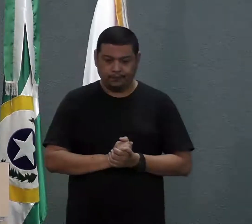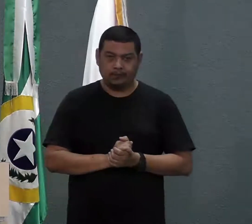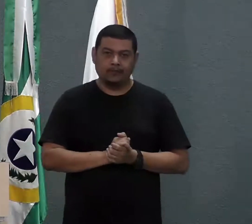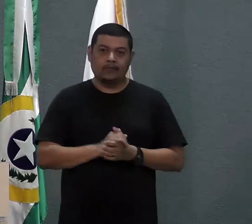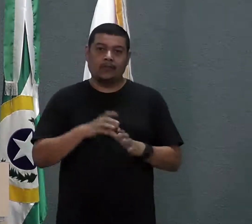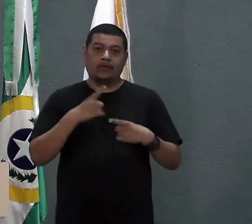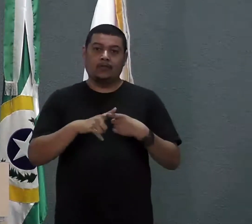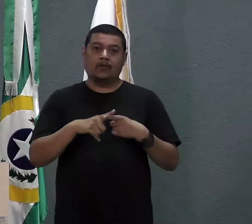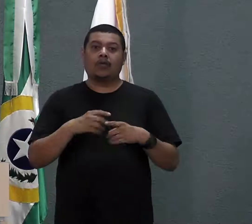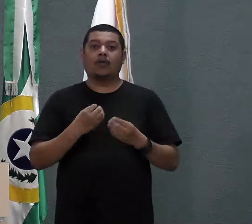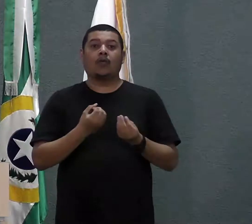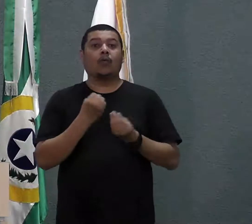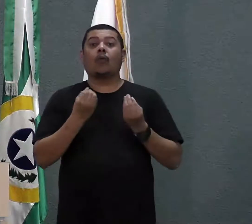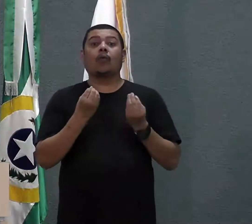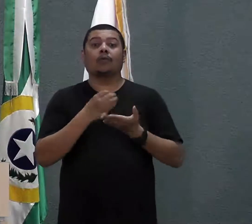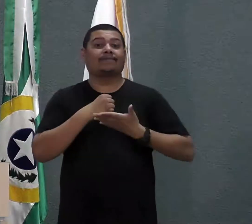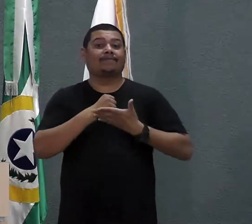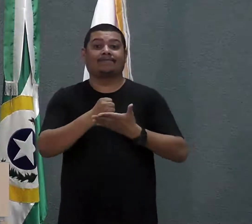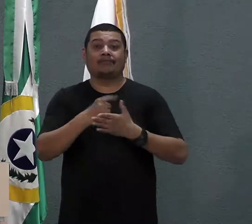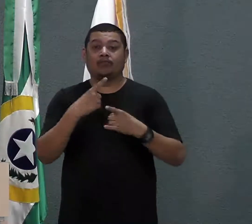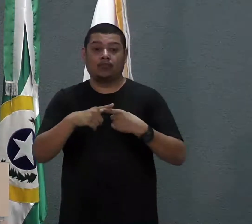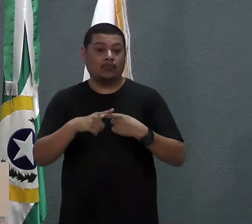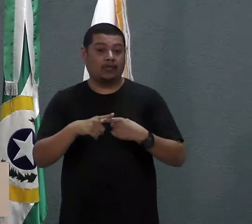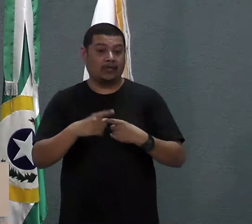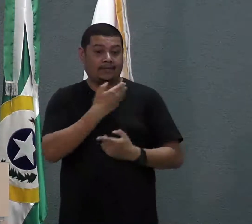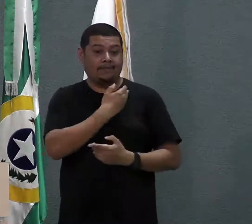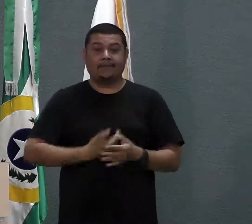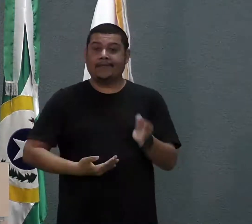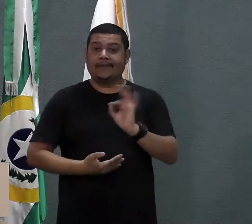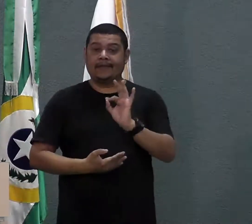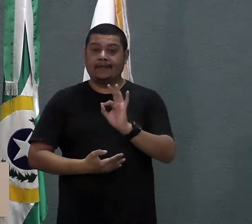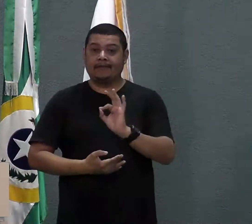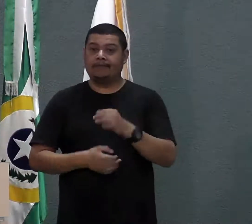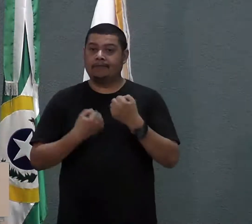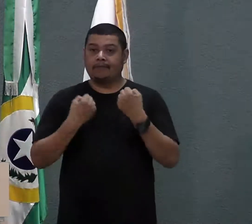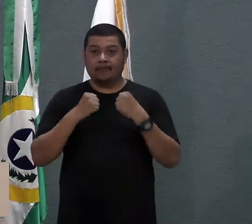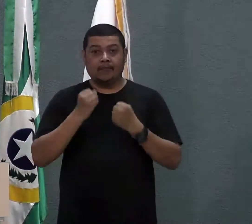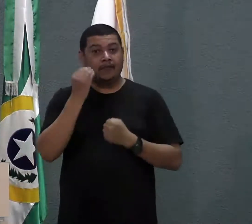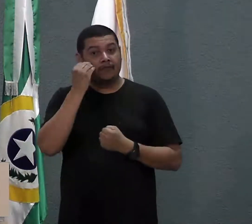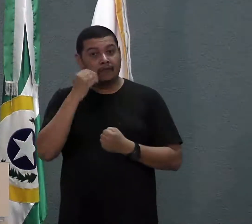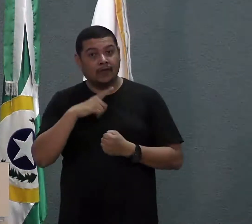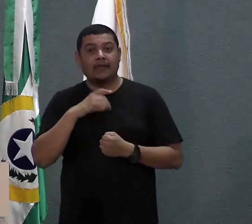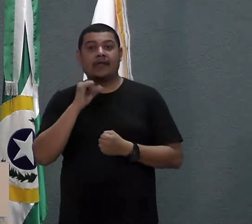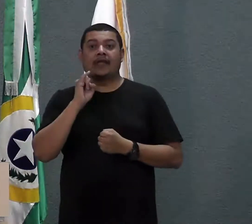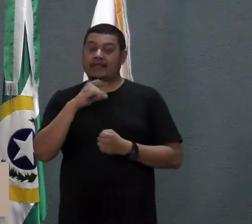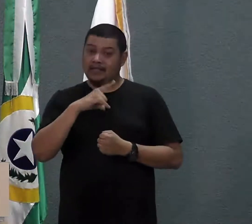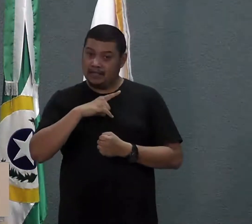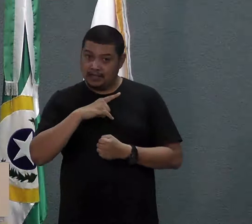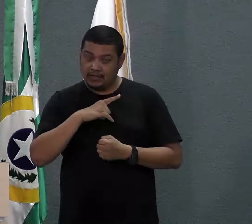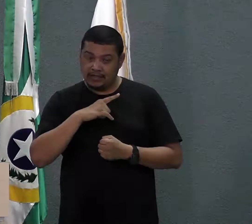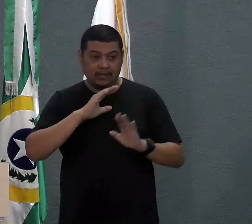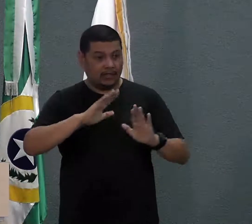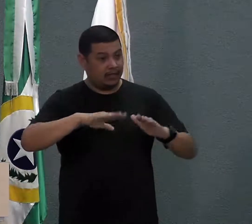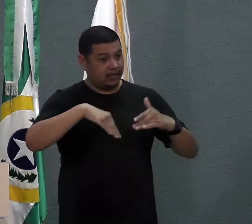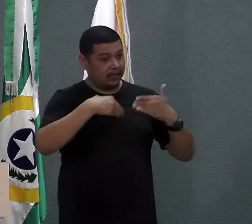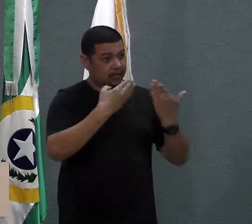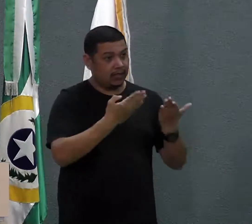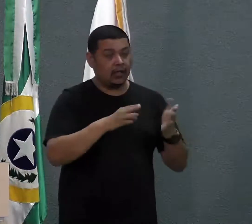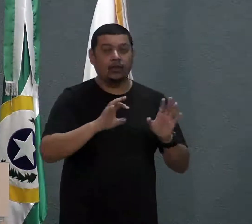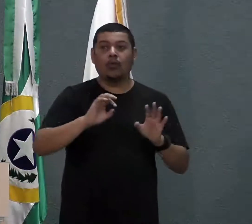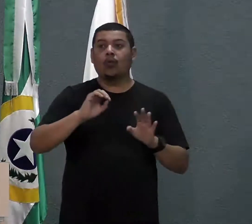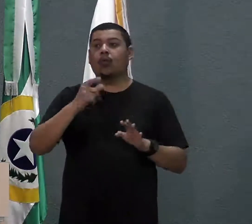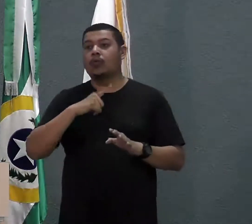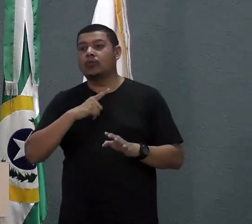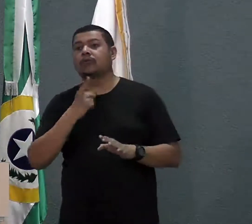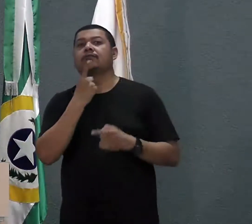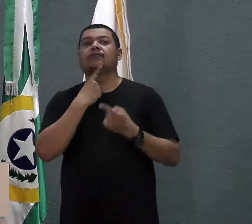público. Então, está esse impasse. Precisamos ver até que ponto realmente está o impedimento disso ou